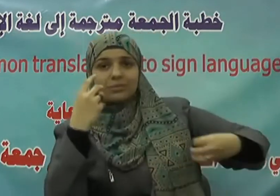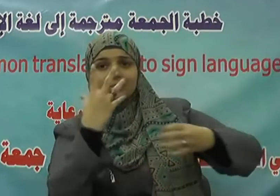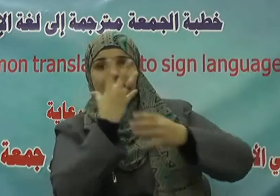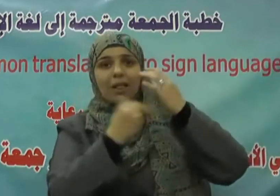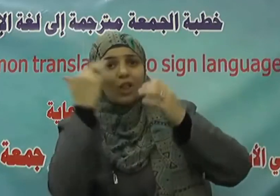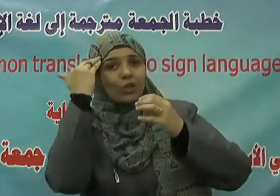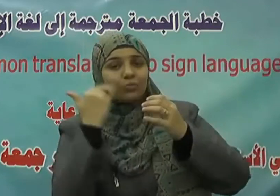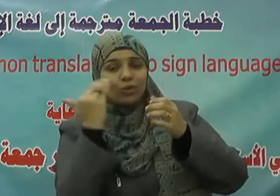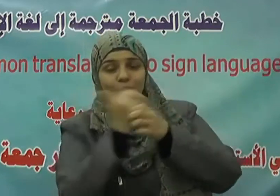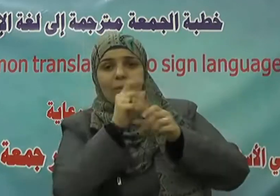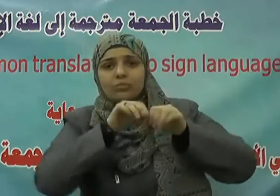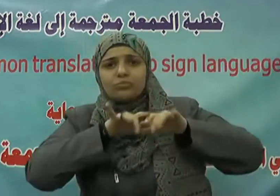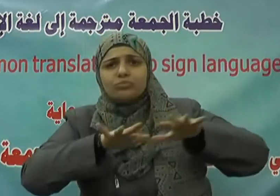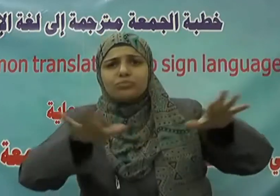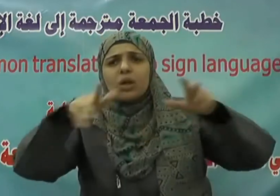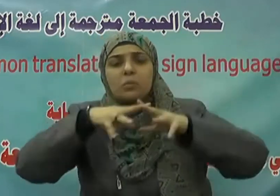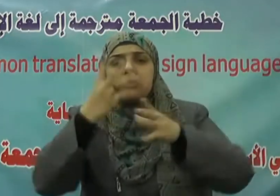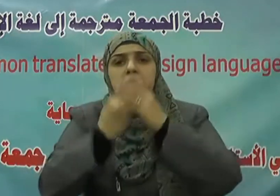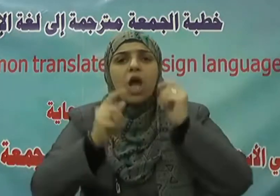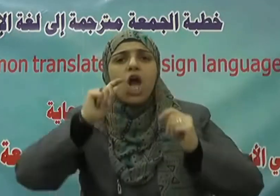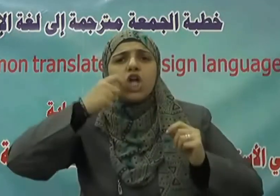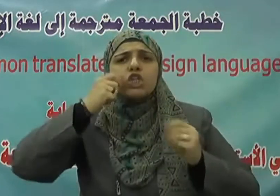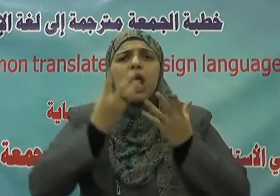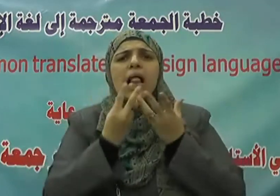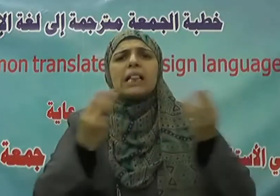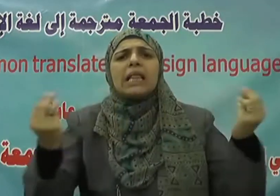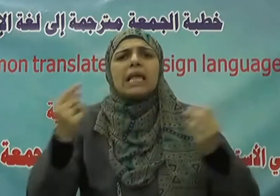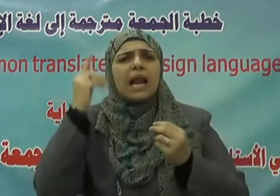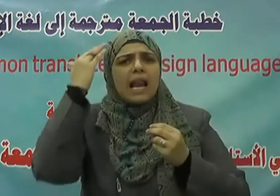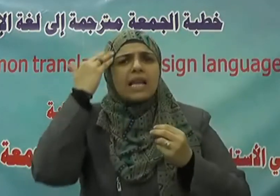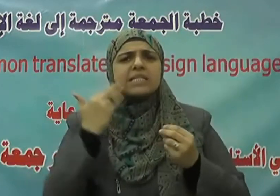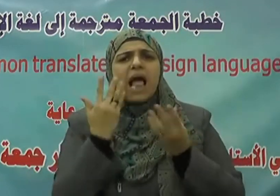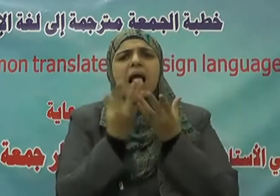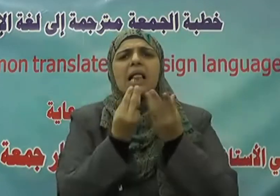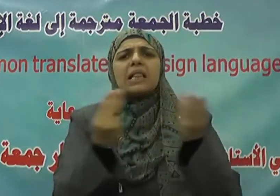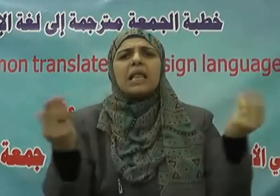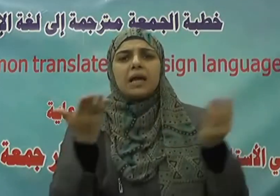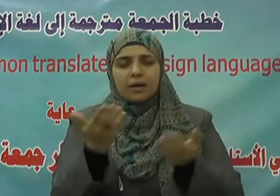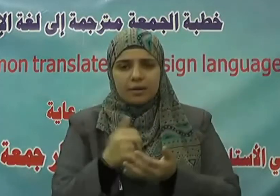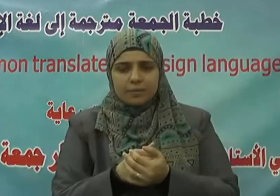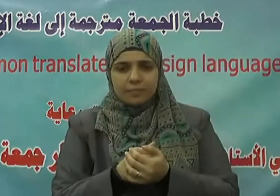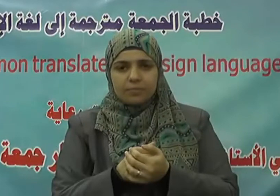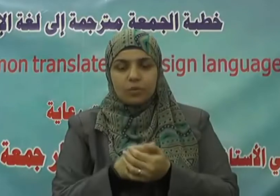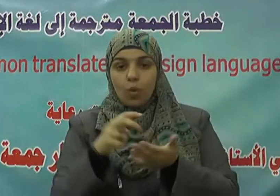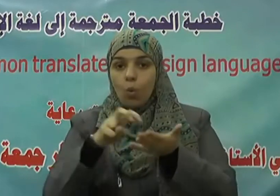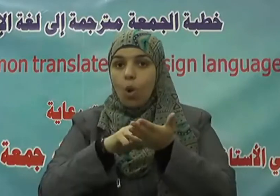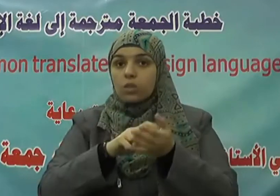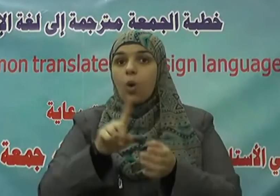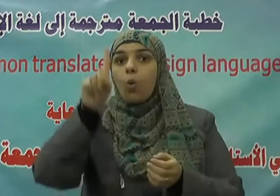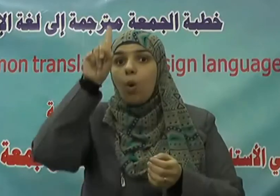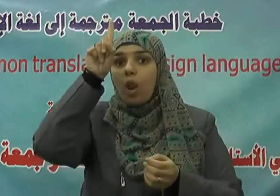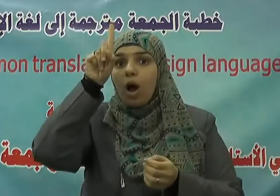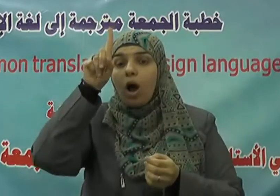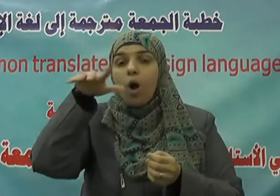منهما رجالا كثيرا ونساء واتقوا الله الذي